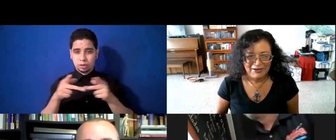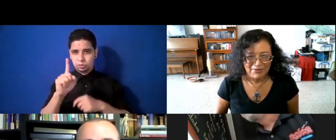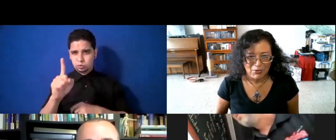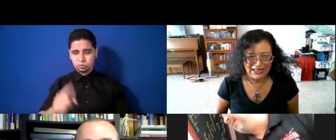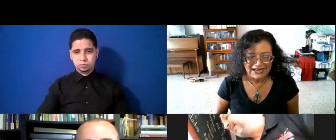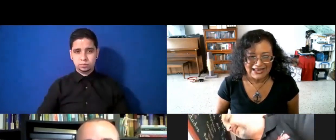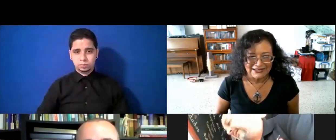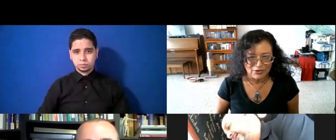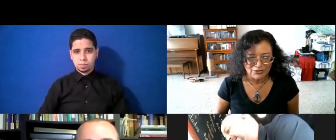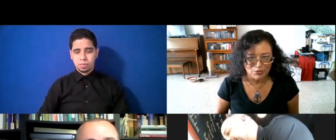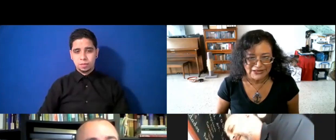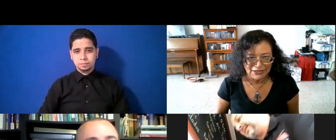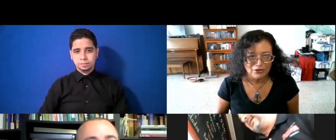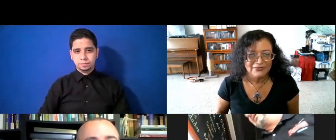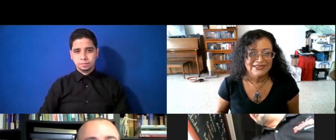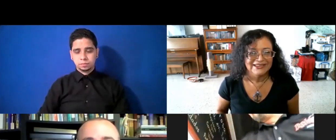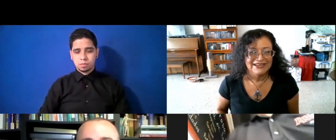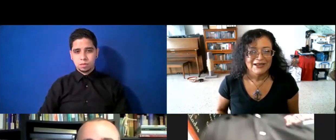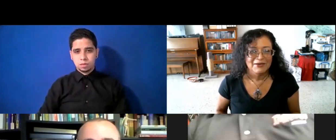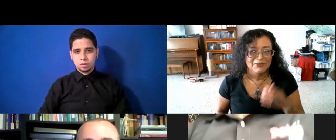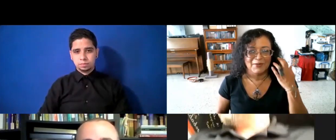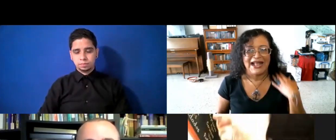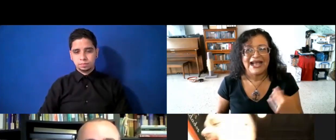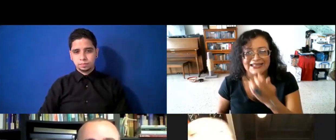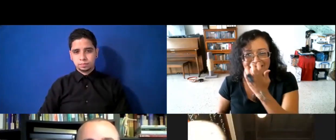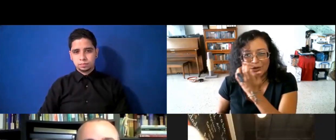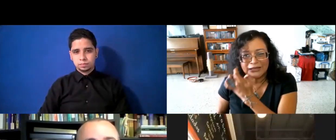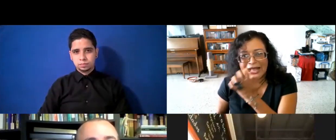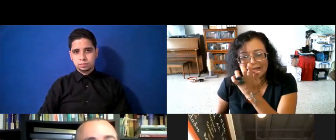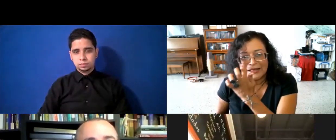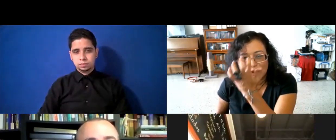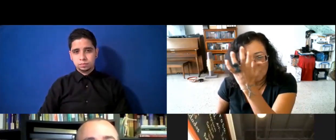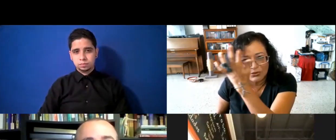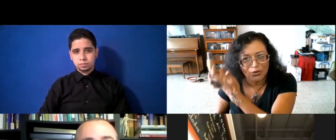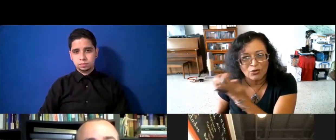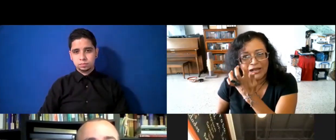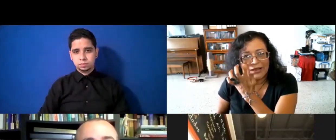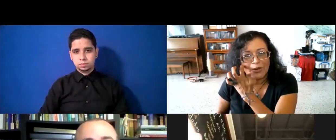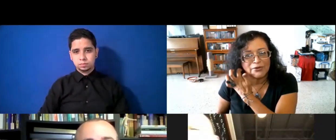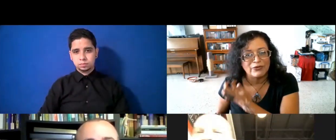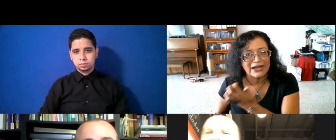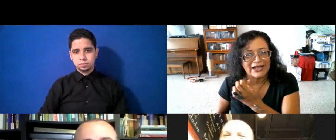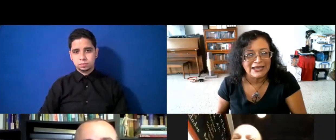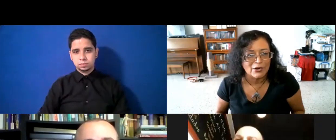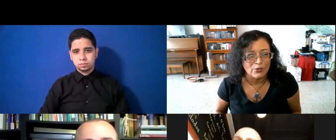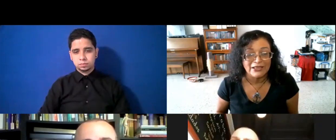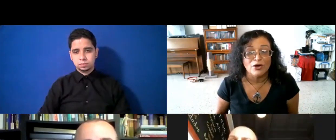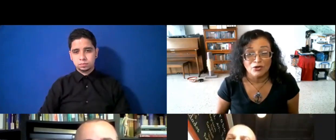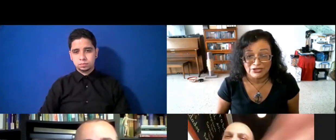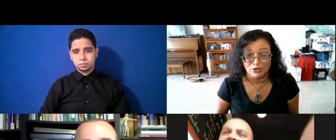Vamos a dejar que él se conecte un momentito. Porque mira, aquí está todo el mundo con la lengua por fuera, incluido José